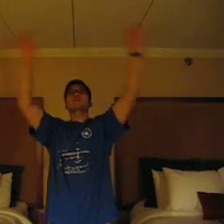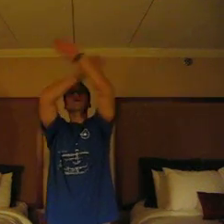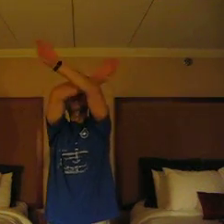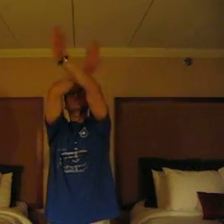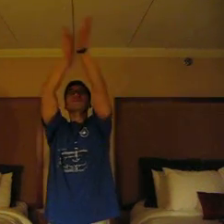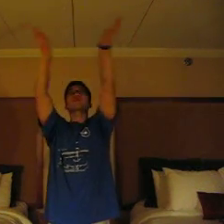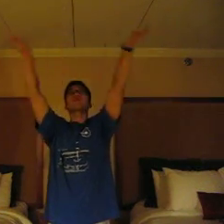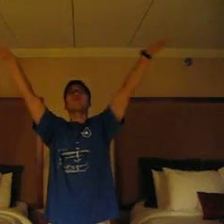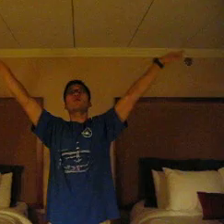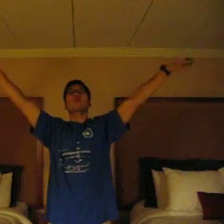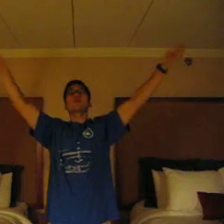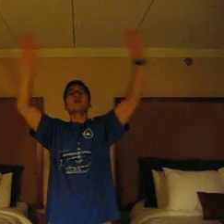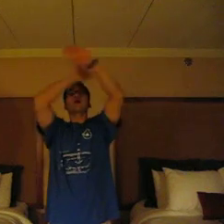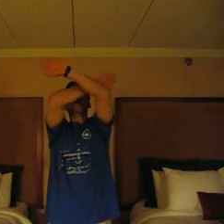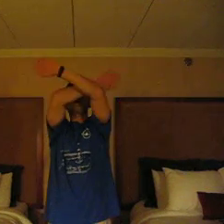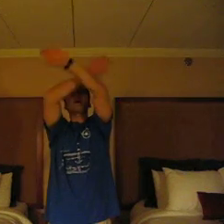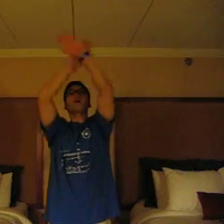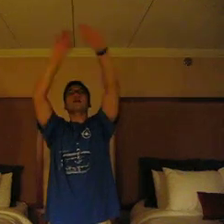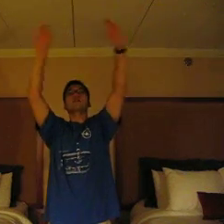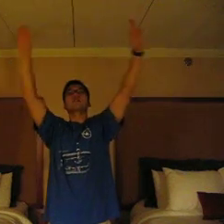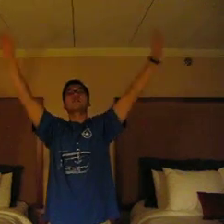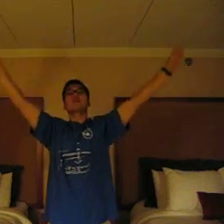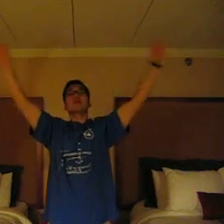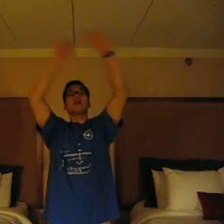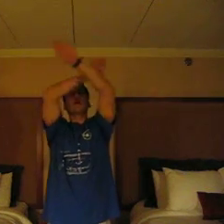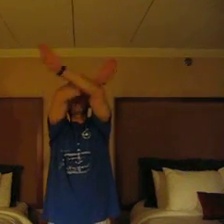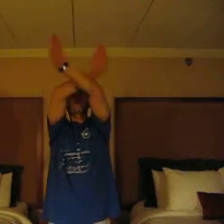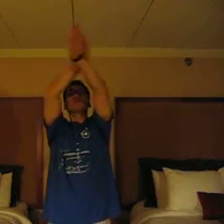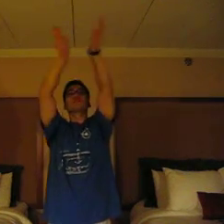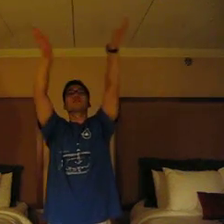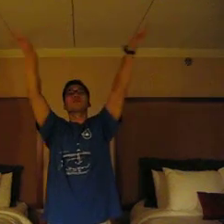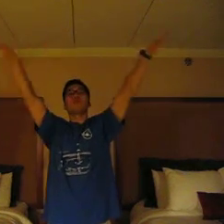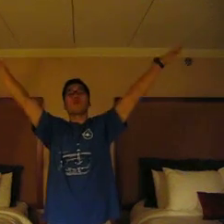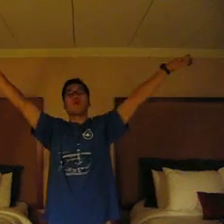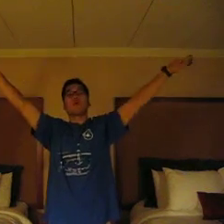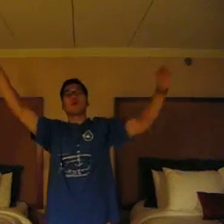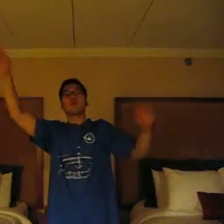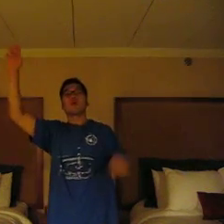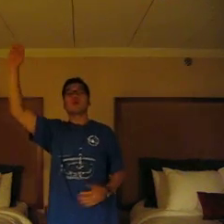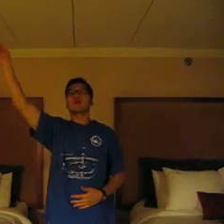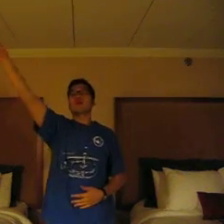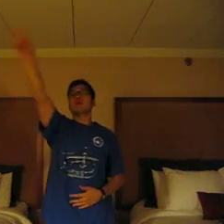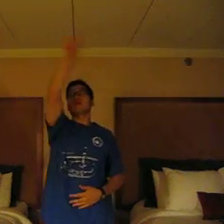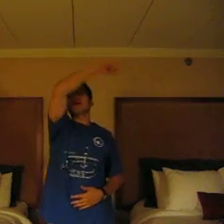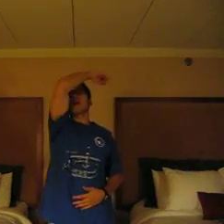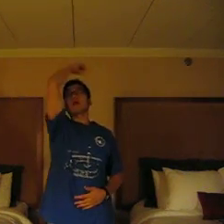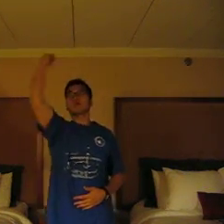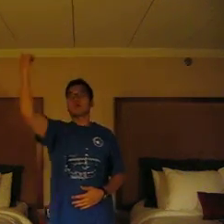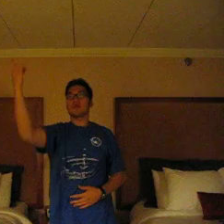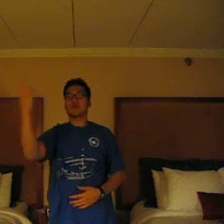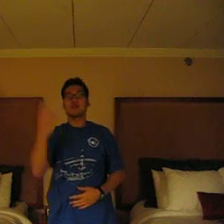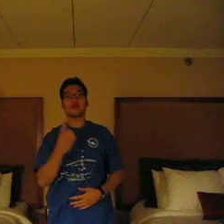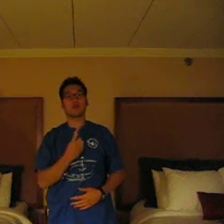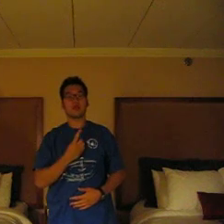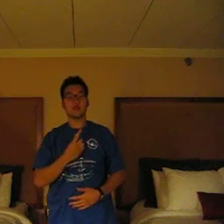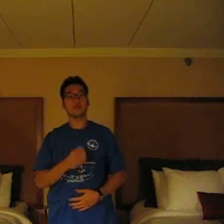가르고 하늘 가르고 고 이하소서 똑같죠